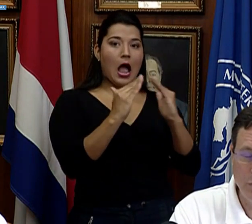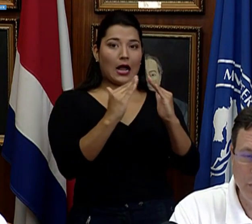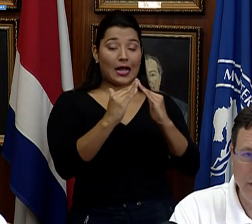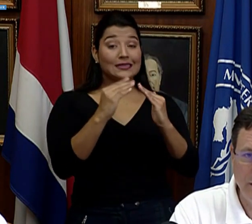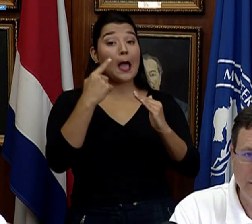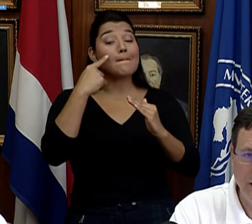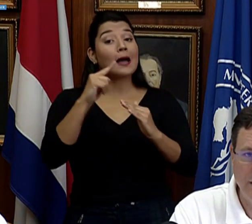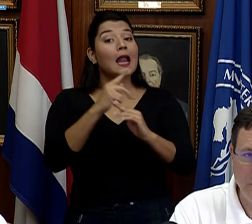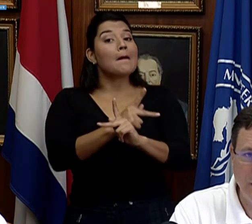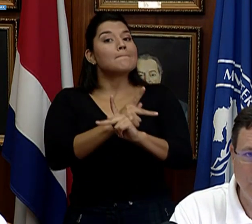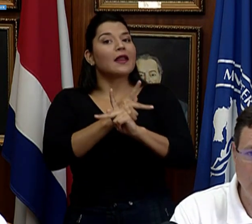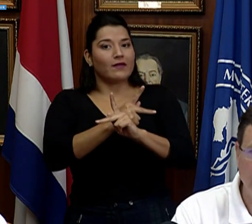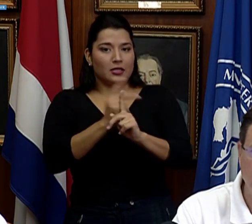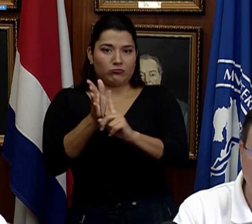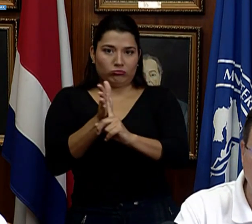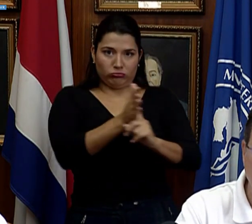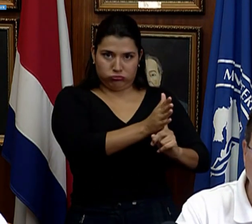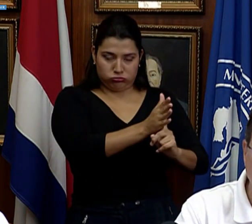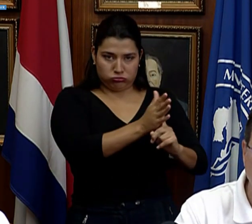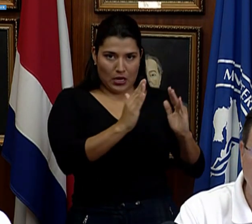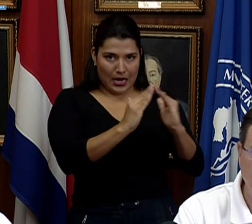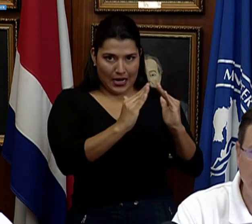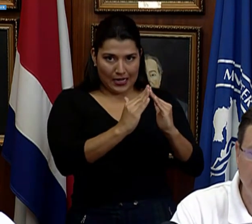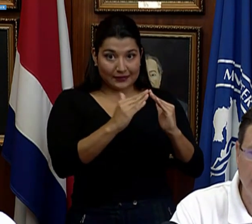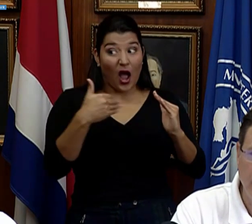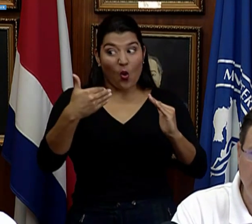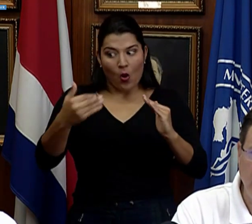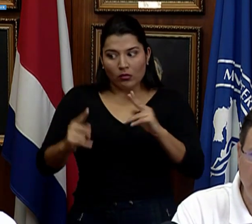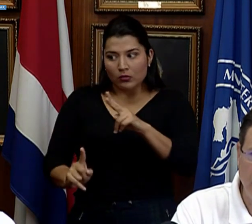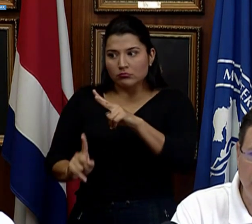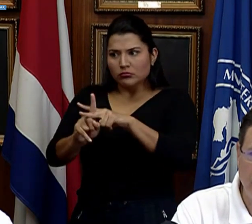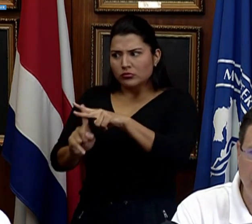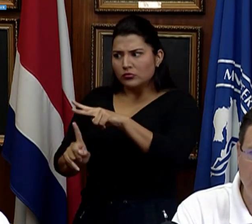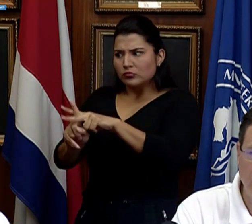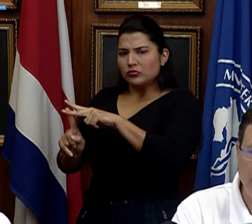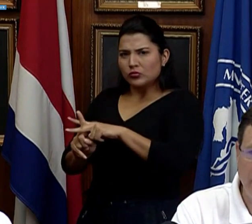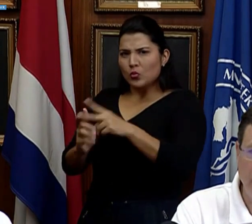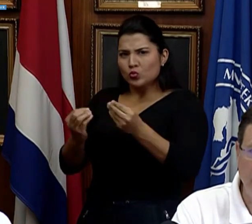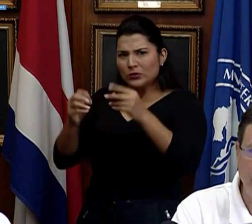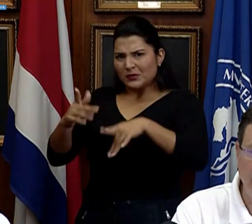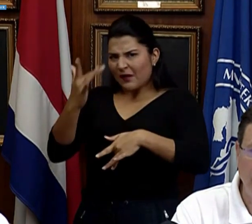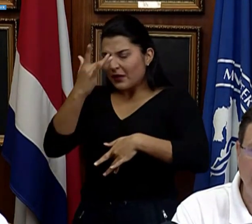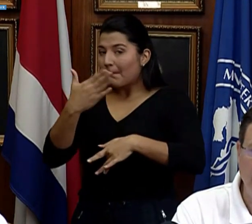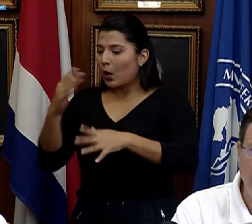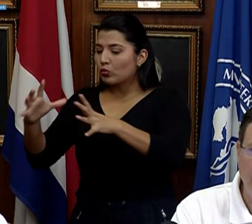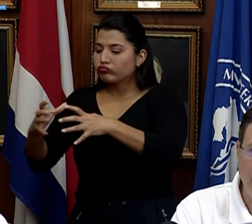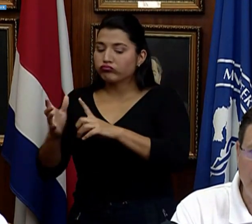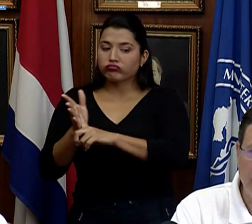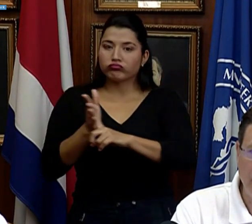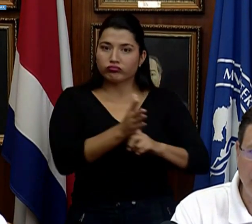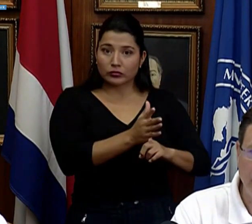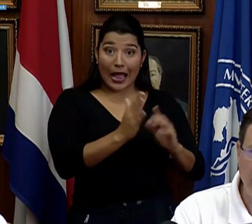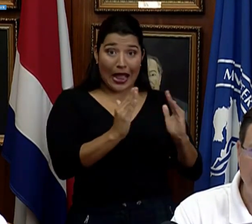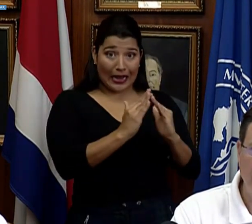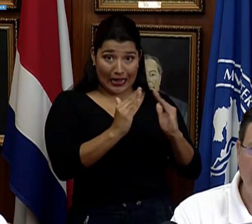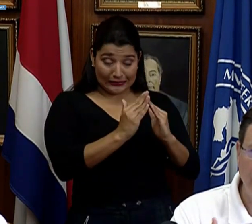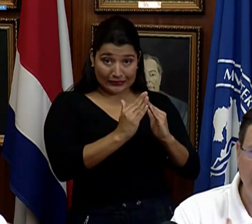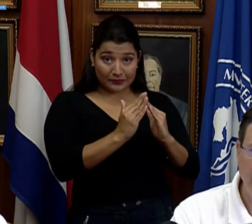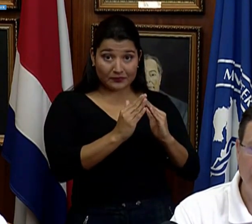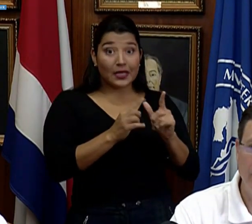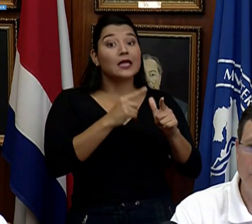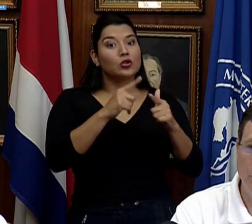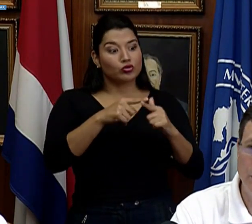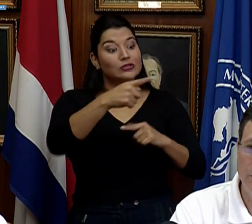precautoria de aislamiento cuando se dieron ciertos casos en ese centro hospitalario. Así que vamos a recibir ese